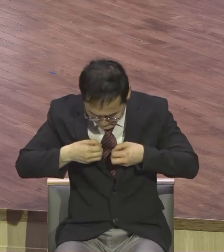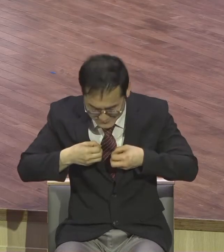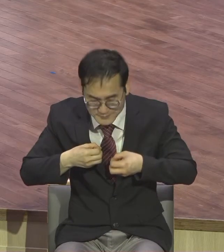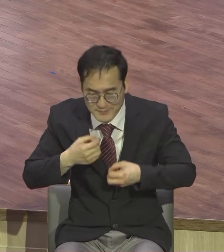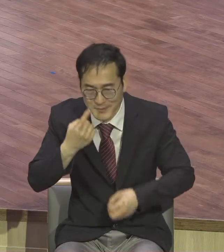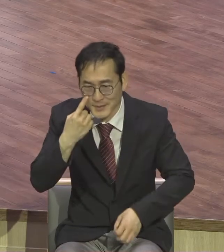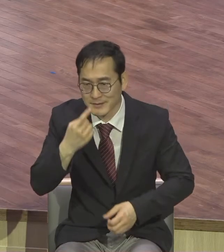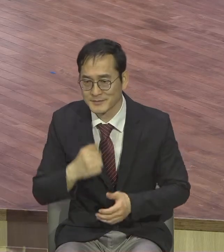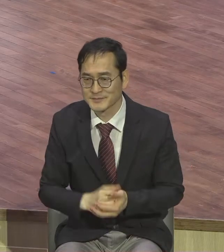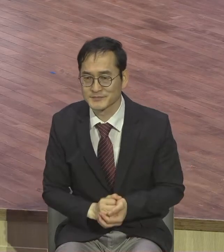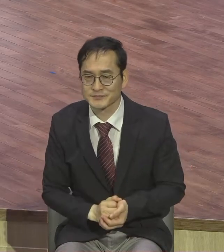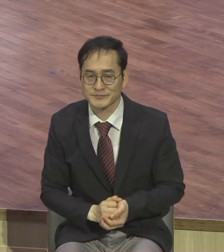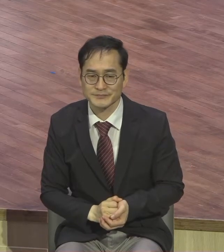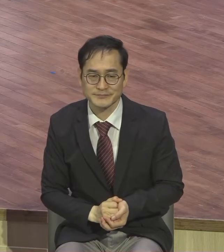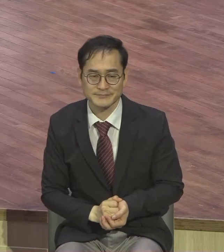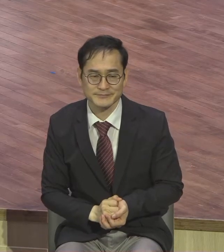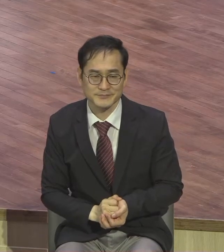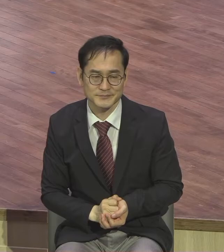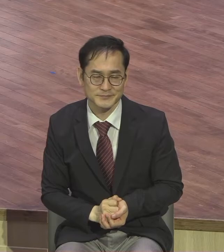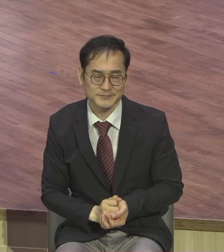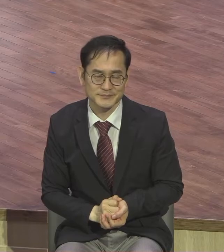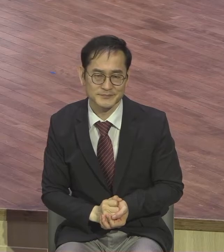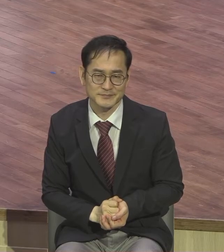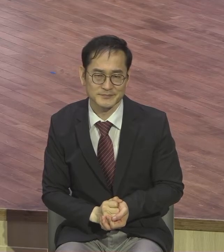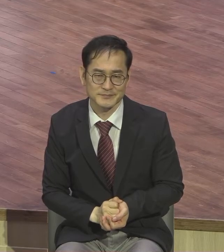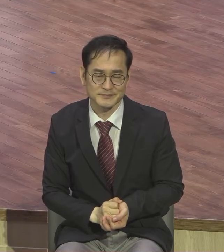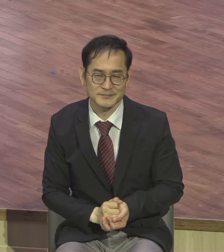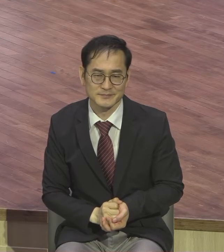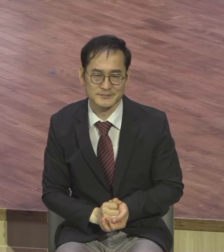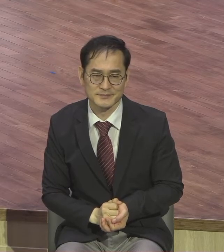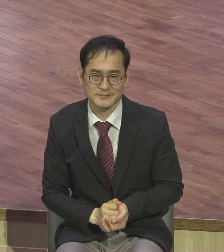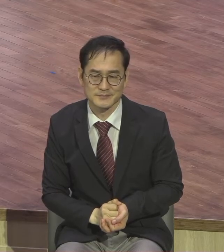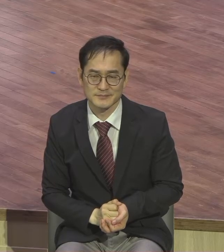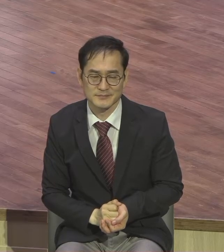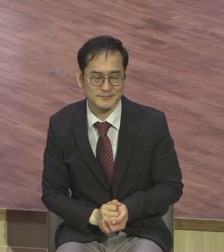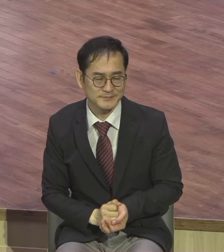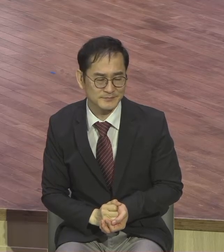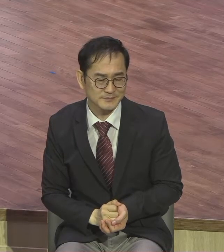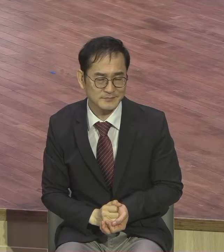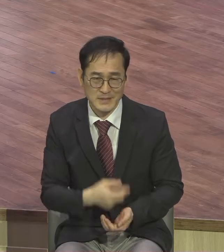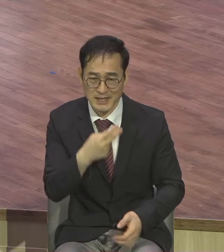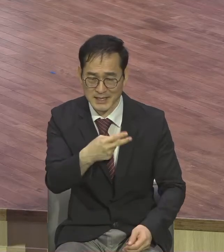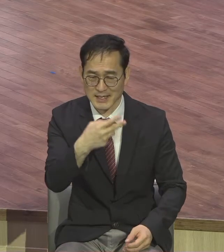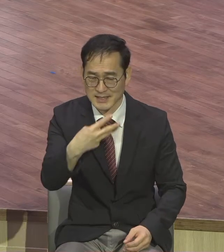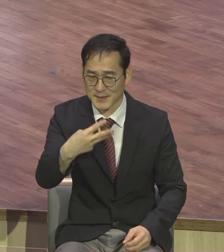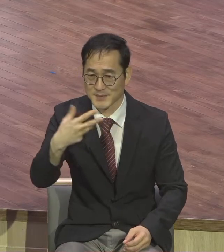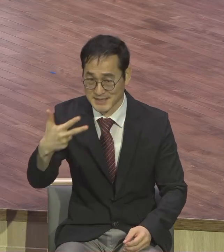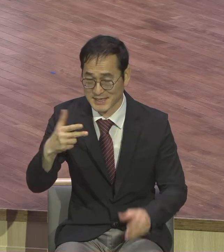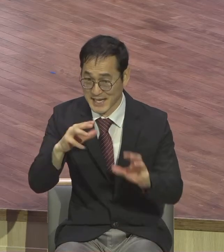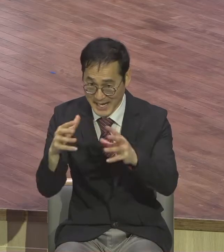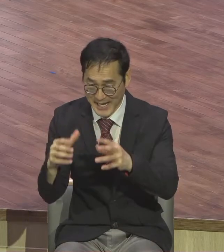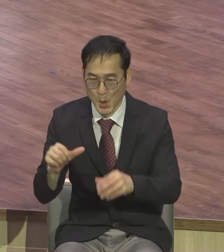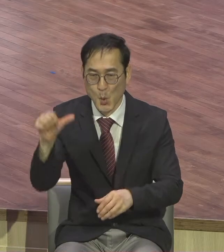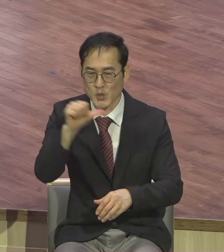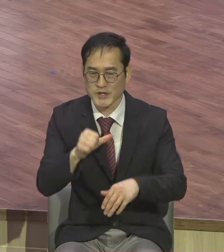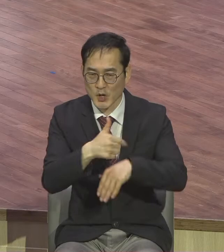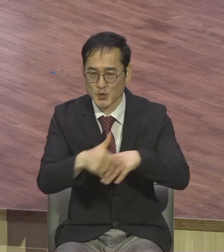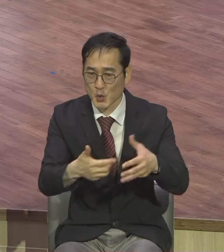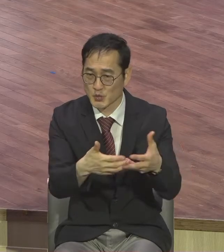지금 현장에 빈 곳이 너무 많습니다 2,3질라라고 5천종족 보금화 현장은 무궁무진합니다